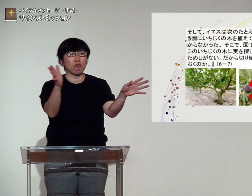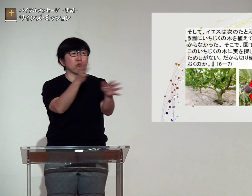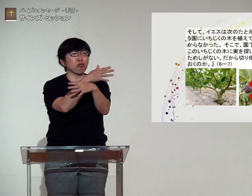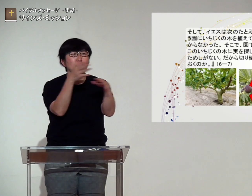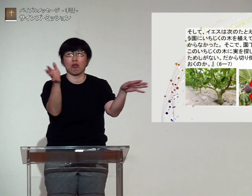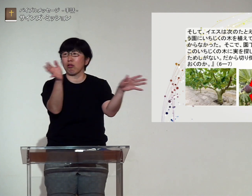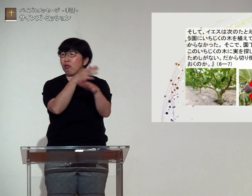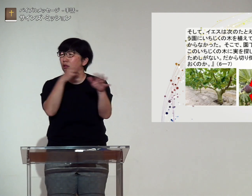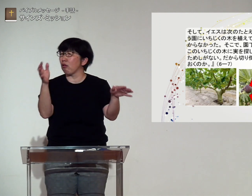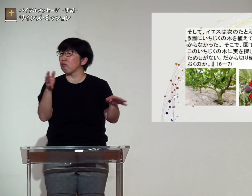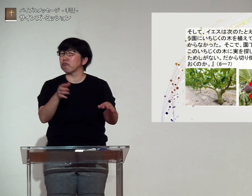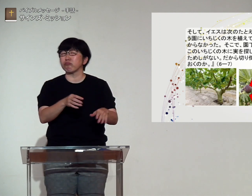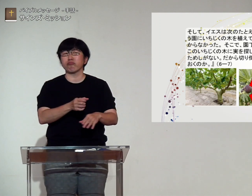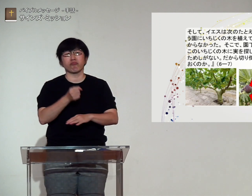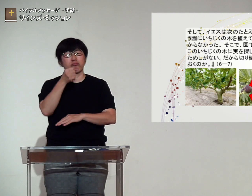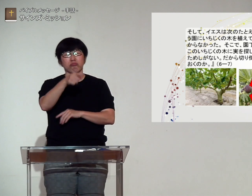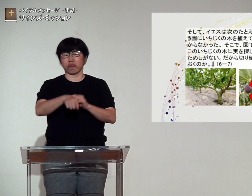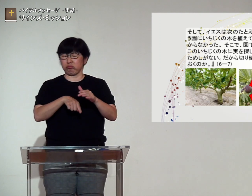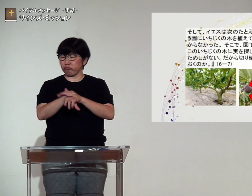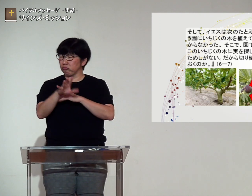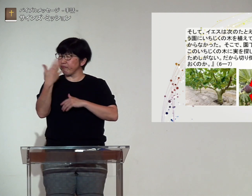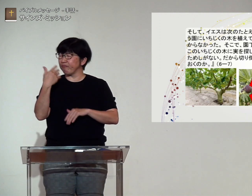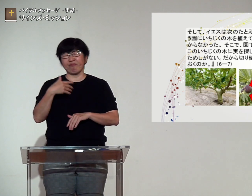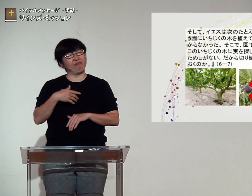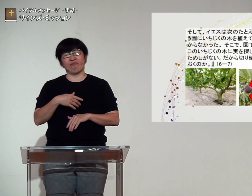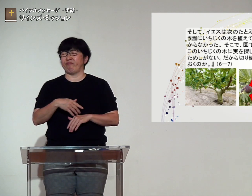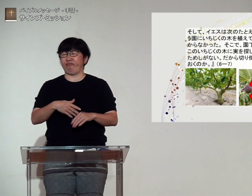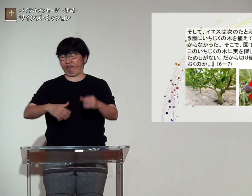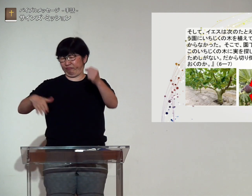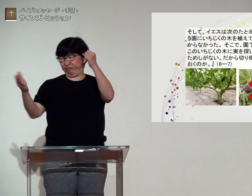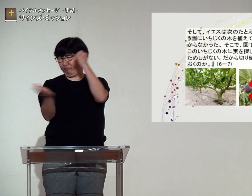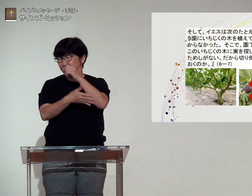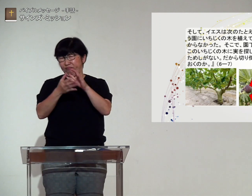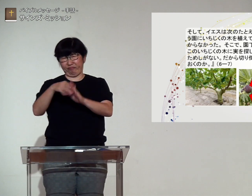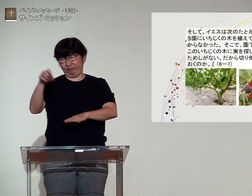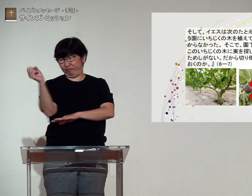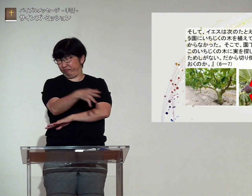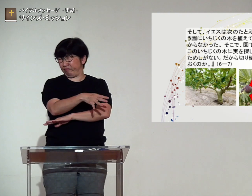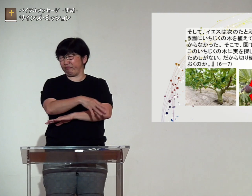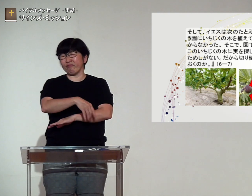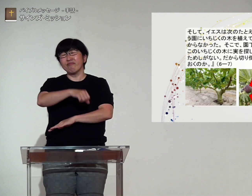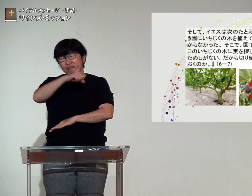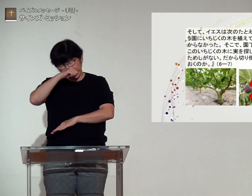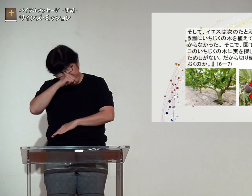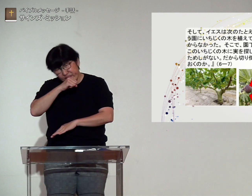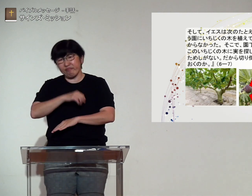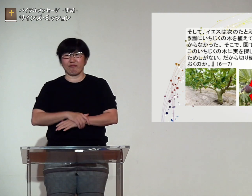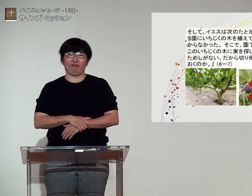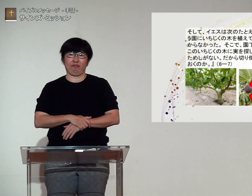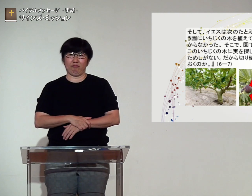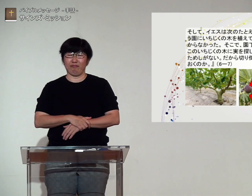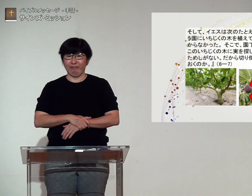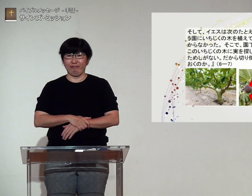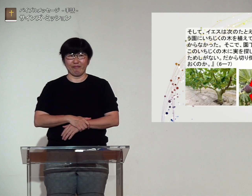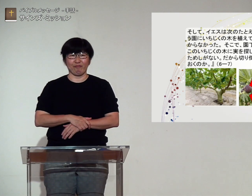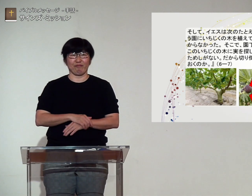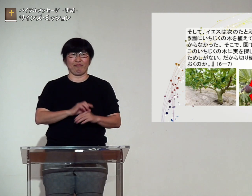がなるのを楽しみに知ってきたのに何もなっていないじゃないかもう意味がないからこの木は切り倒してしまった方がいい